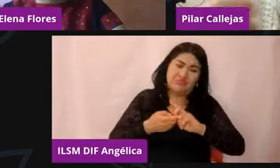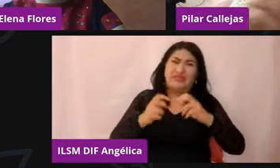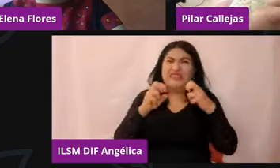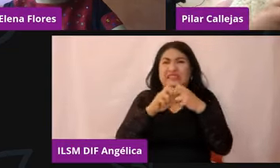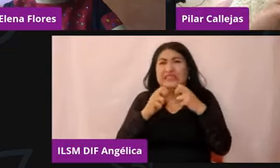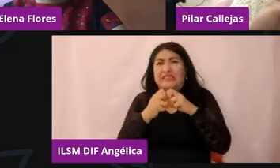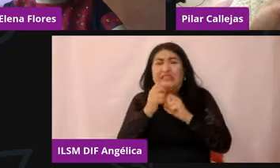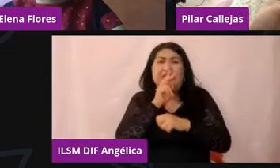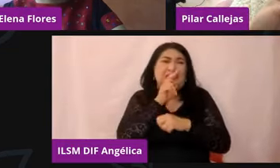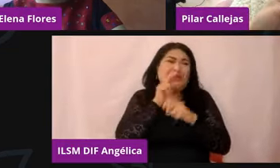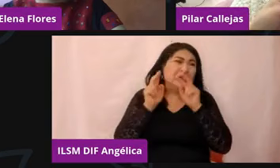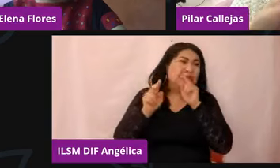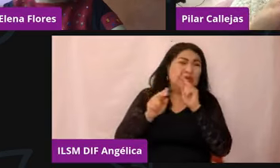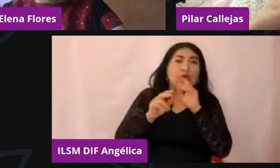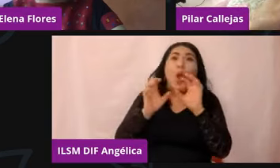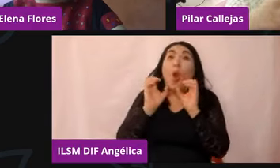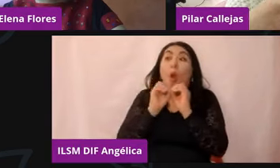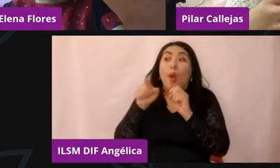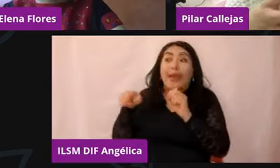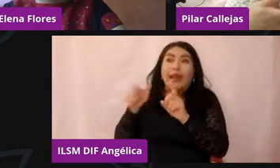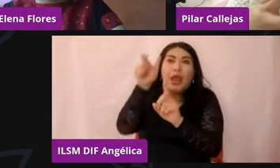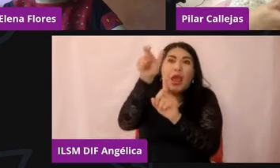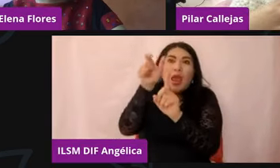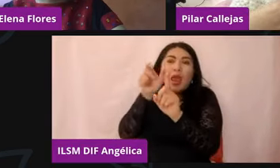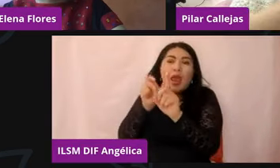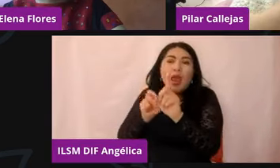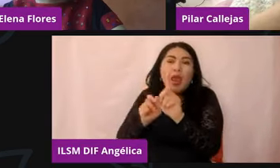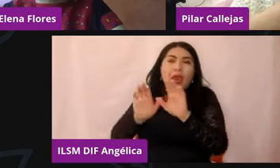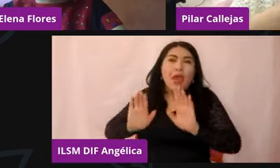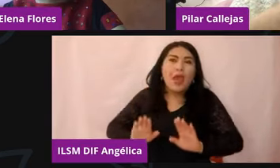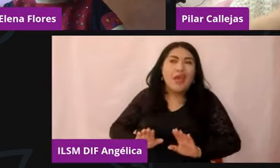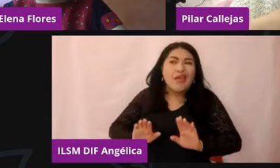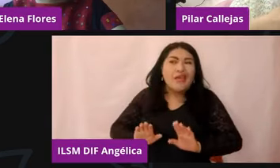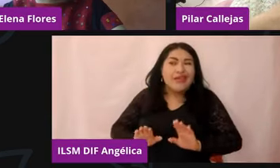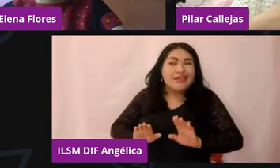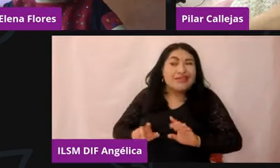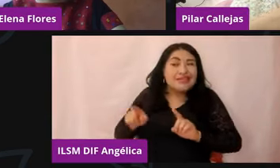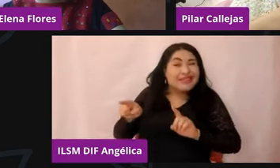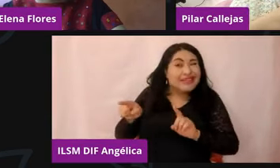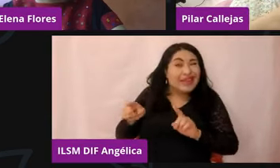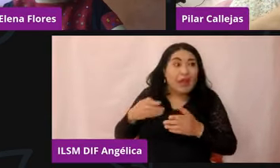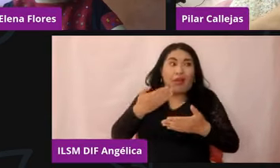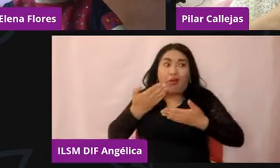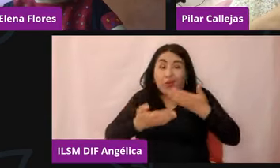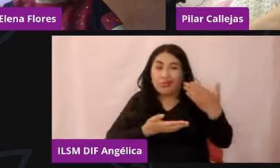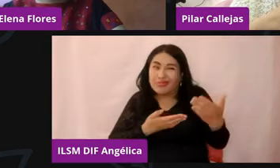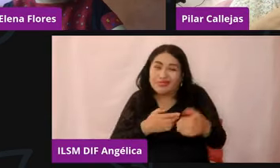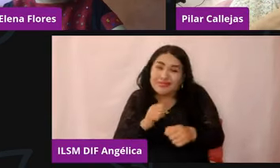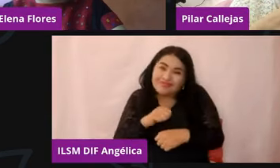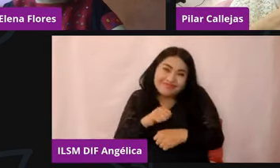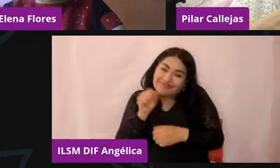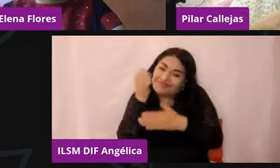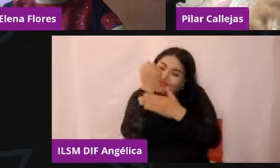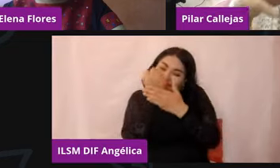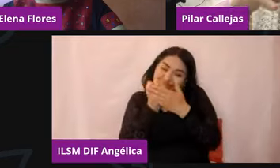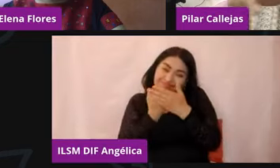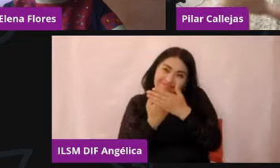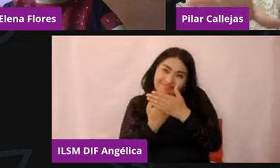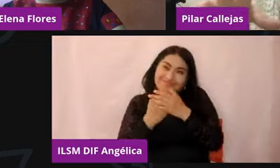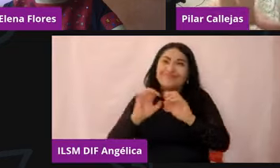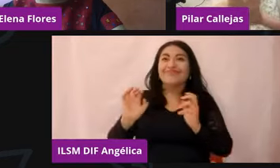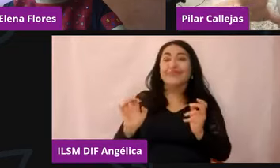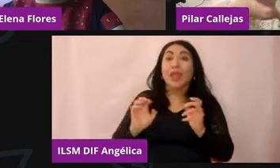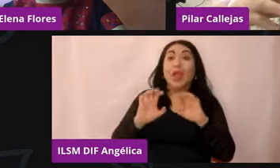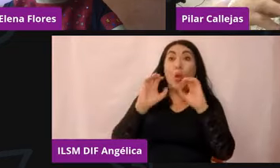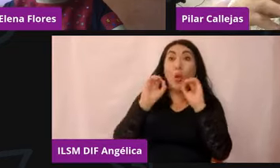una estructura de personalidad en la que realmente socializar no le va, ¿no? A lo mejor hay